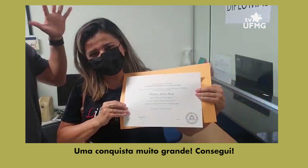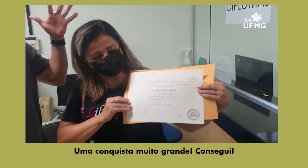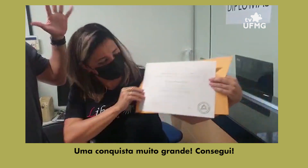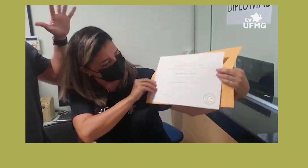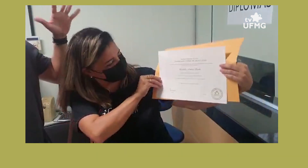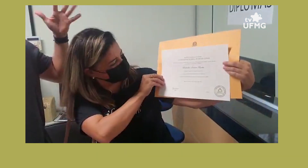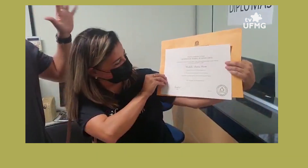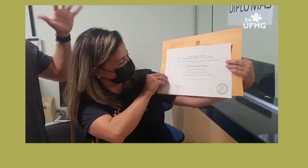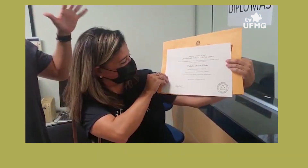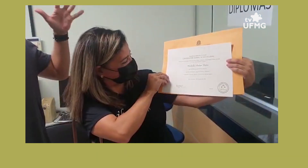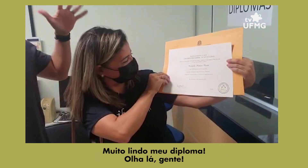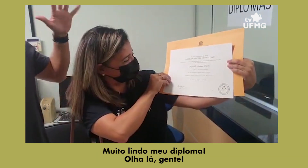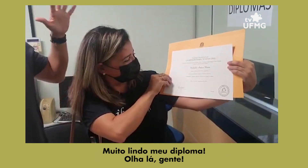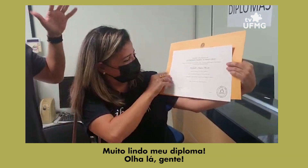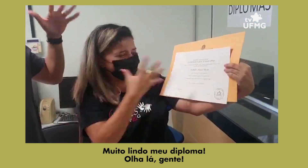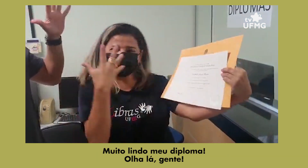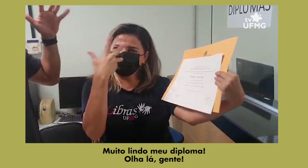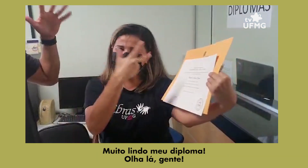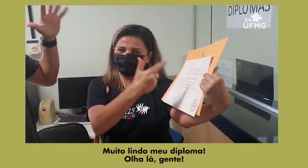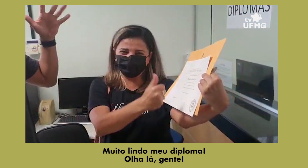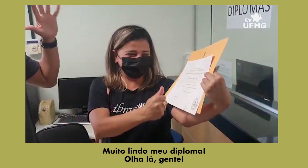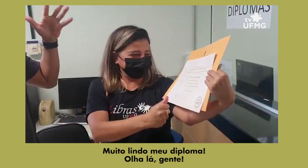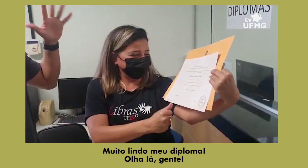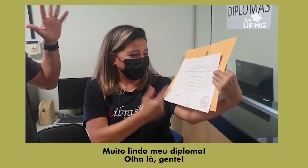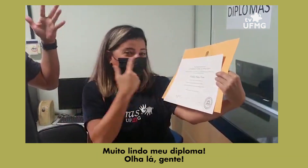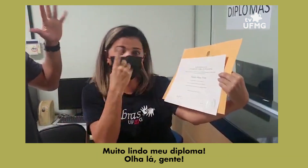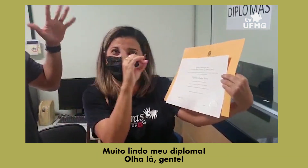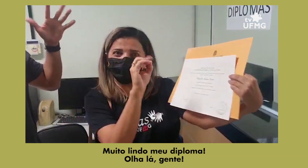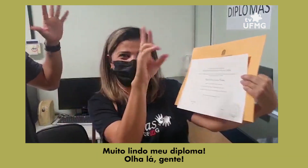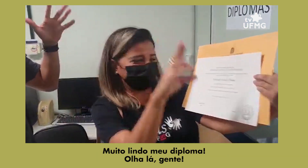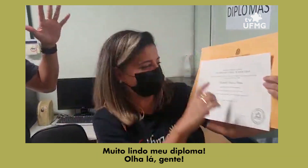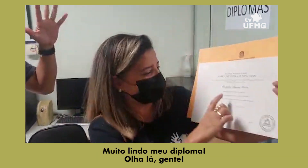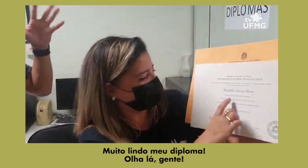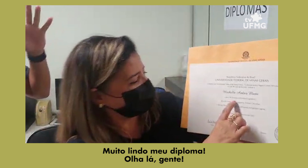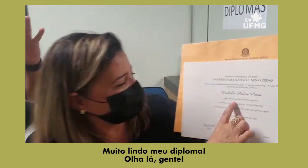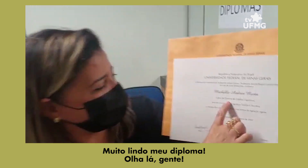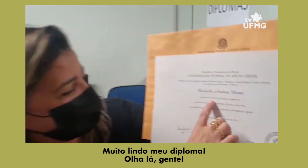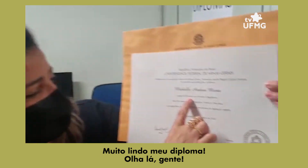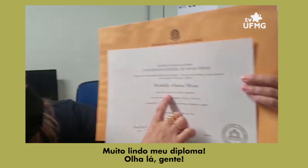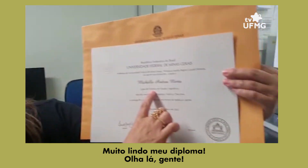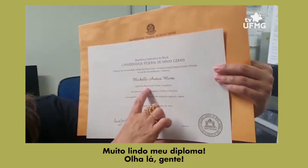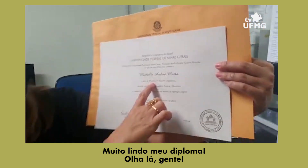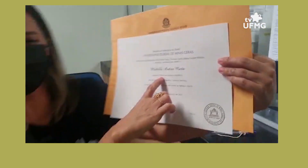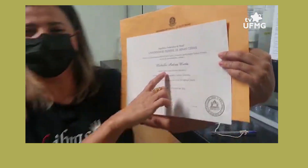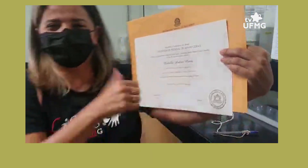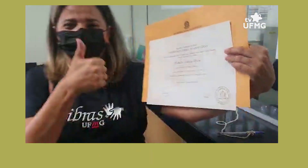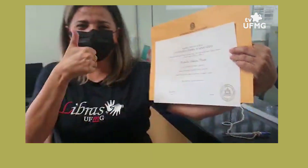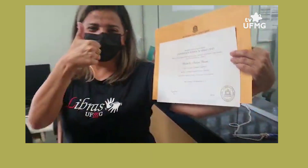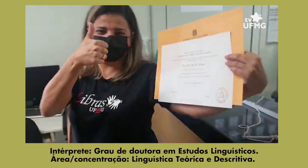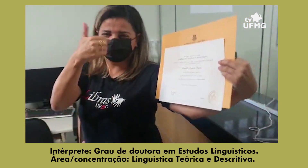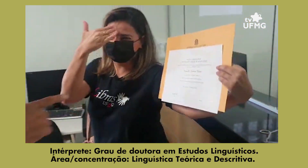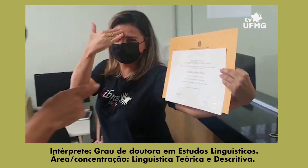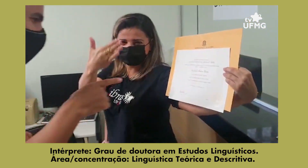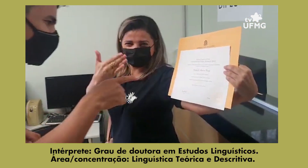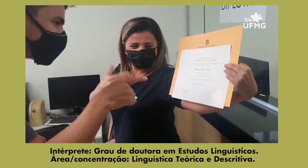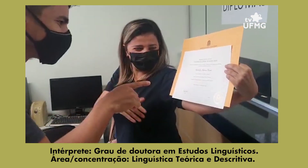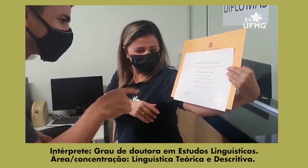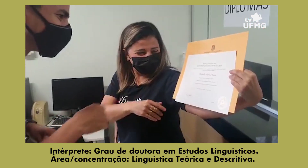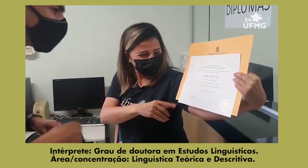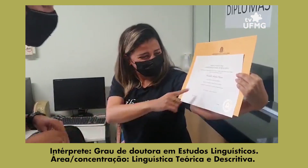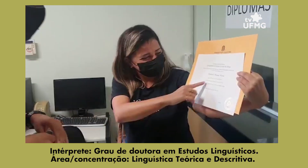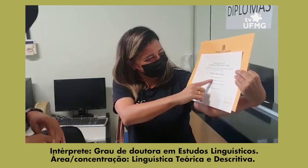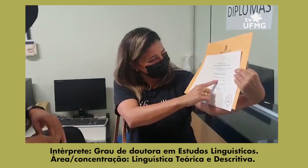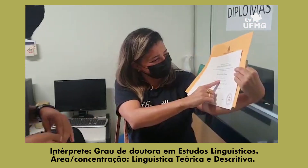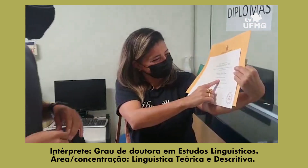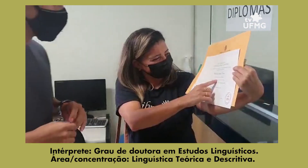Consegui. Ah, que lindo. Muito lindo. Muito bom. Olha lá, gente. Grau de